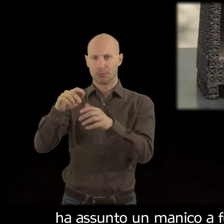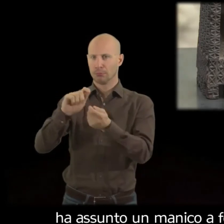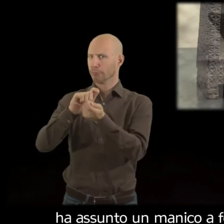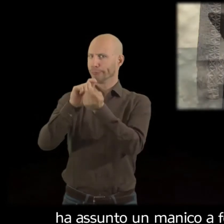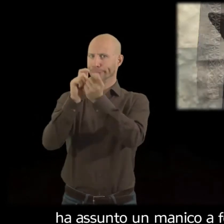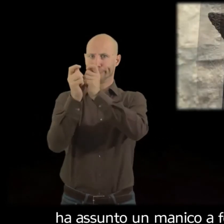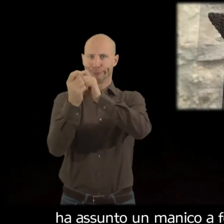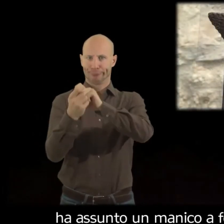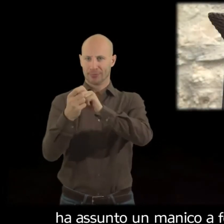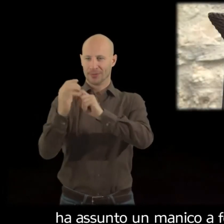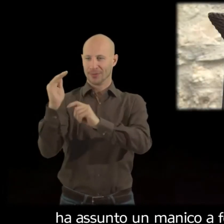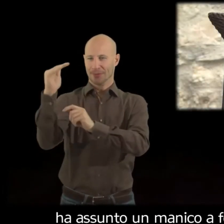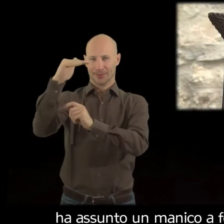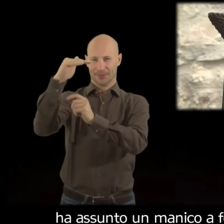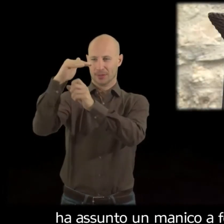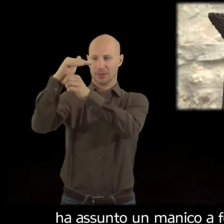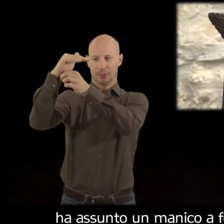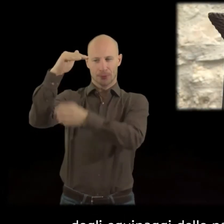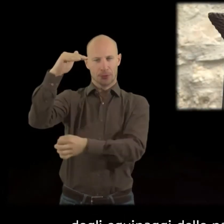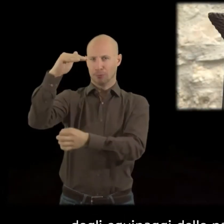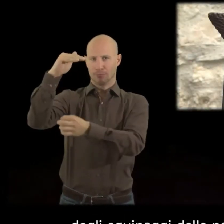commerciali degli equipaggi e delle navi di passaggio.